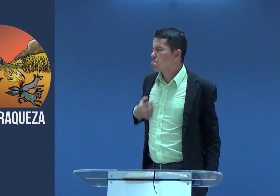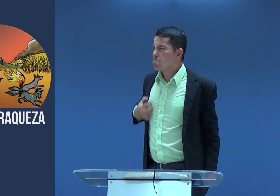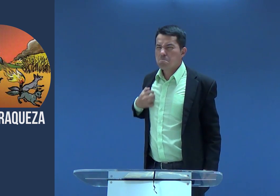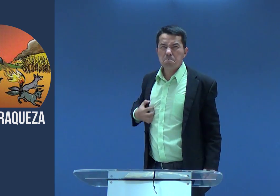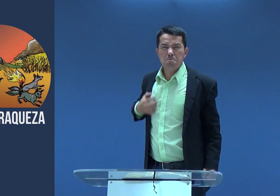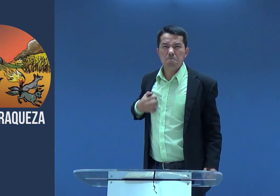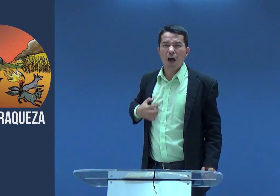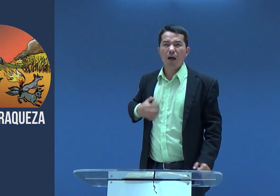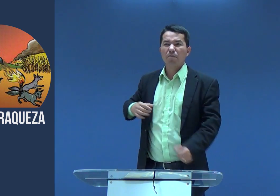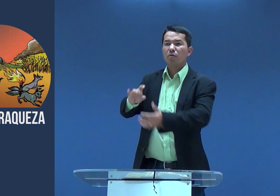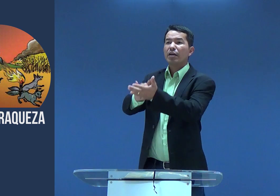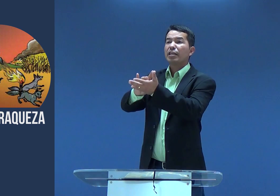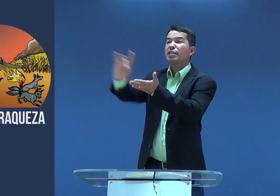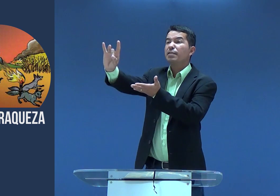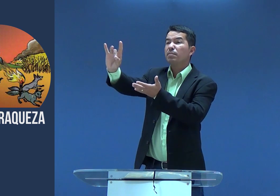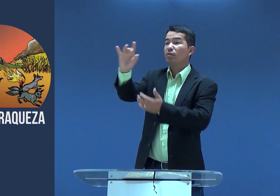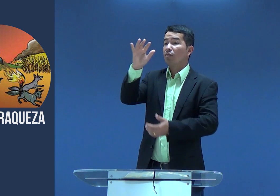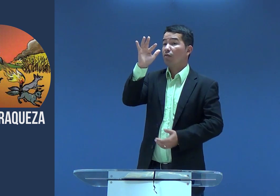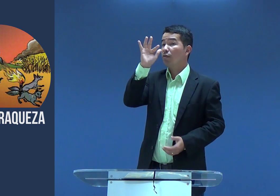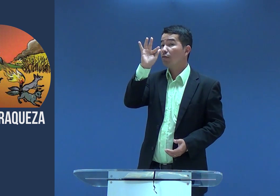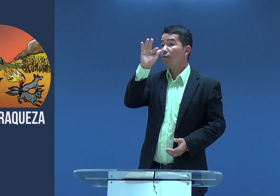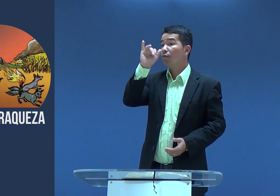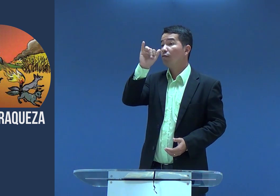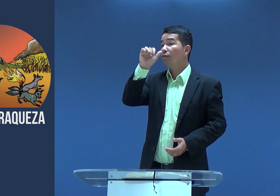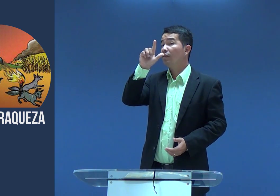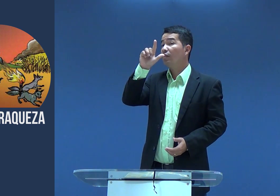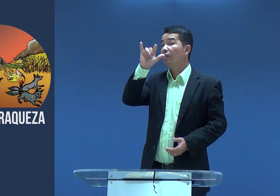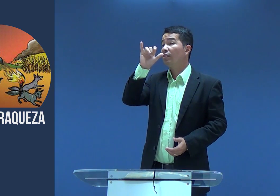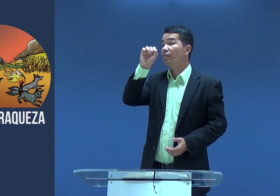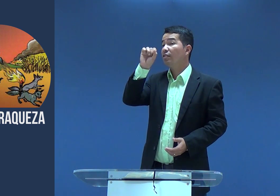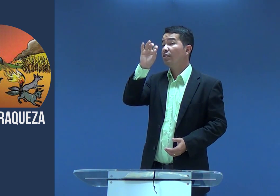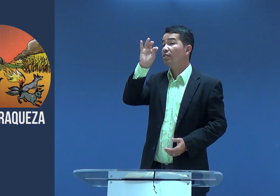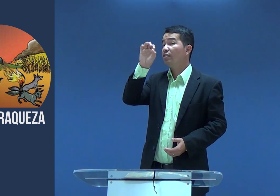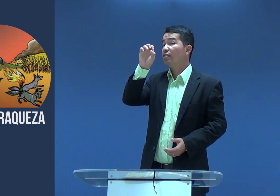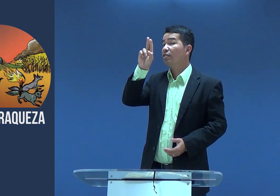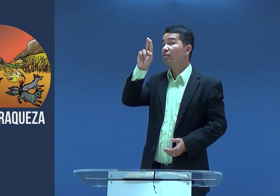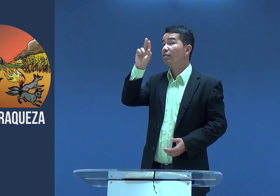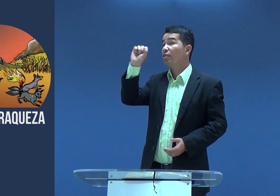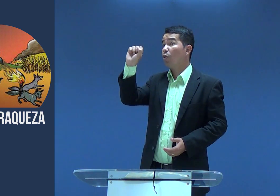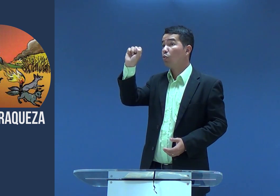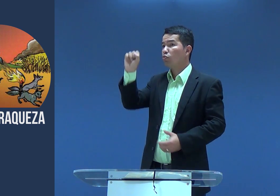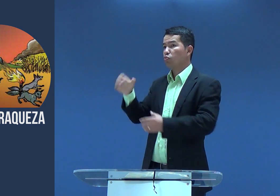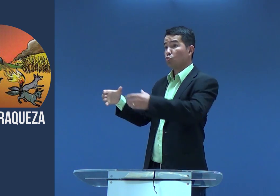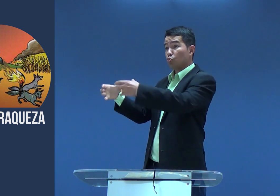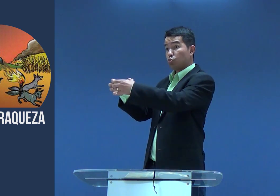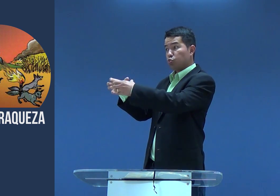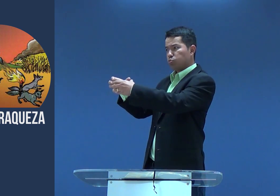Sansão está virado, é um bravo, porque ele é inimigo, né, do povo filisteu,